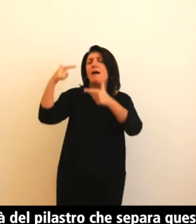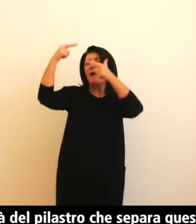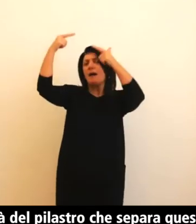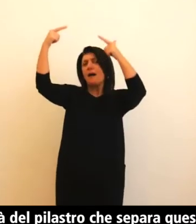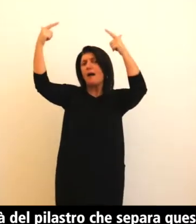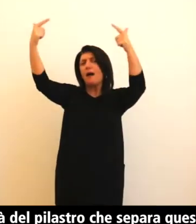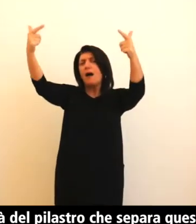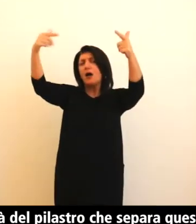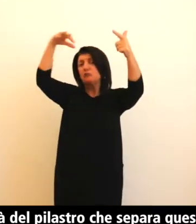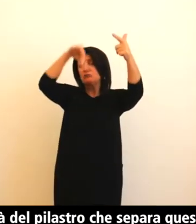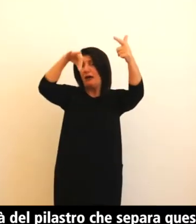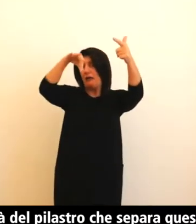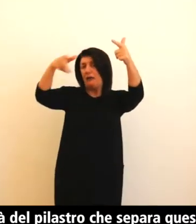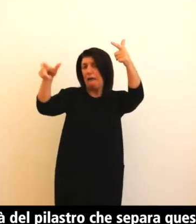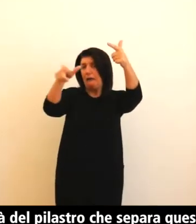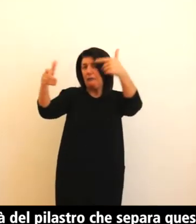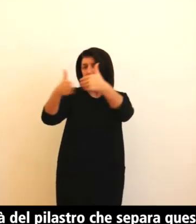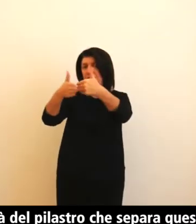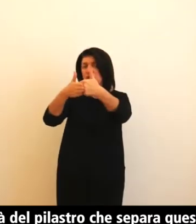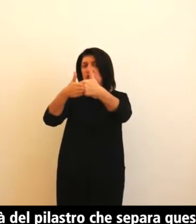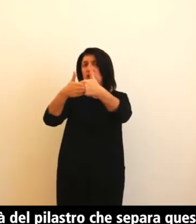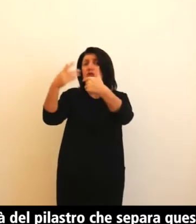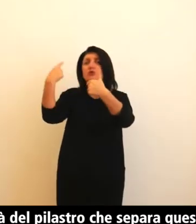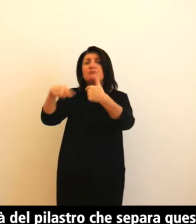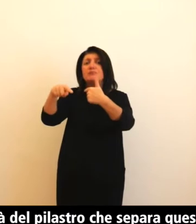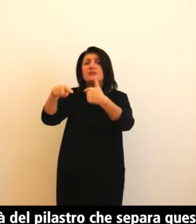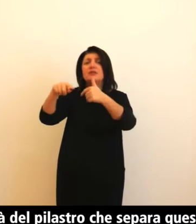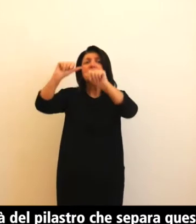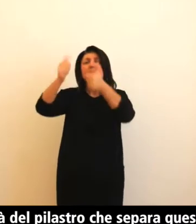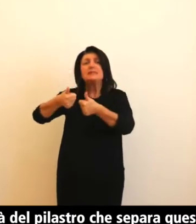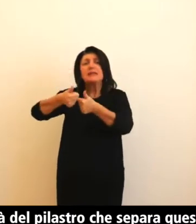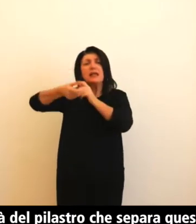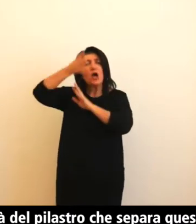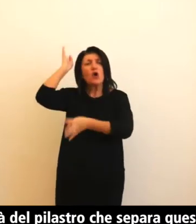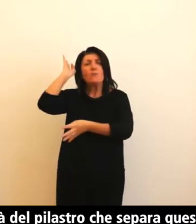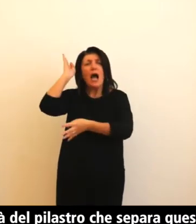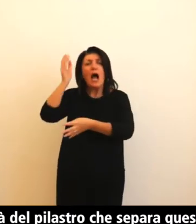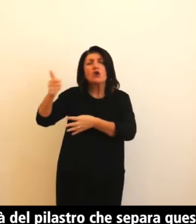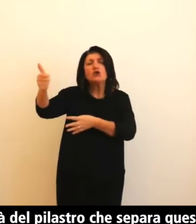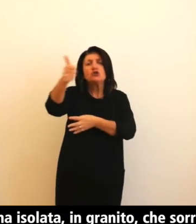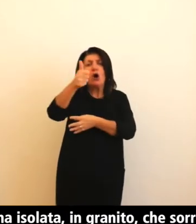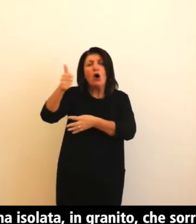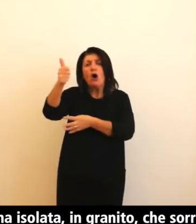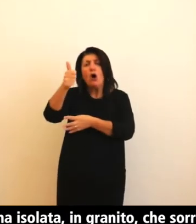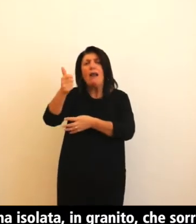centrale una colonna romana isolata in granito che sorregge un serpente bronzeo